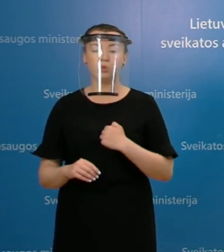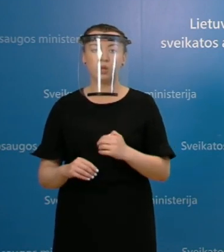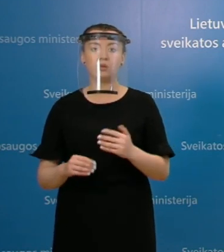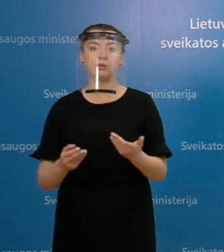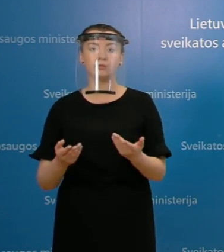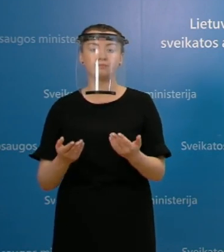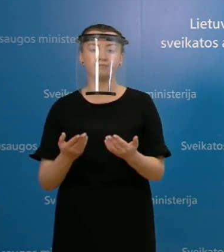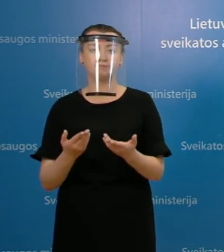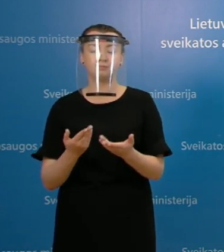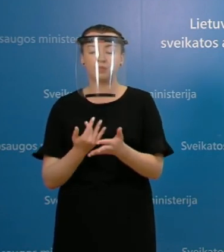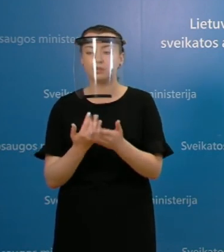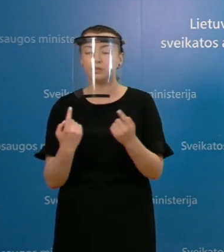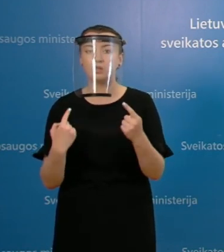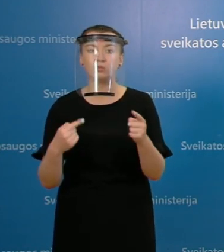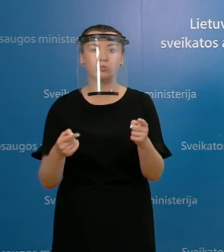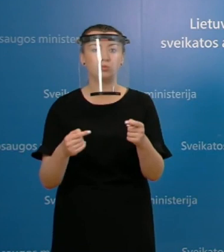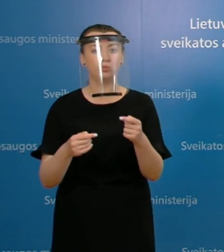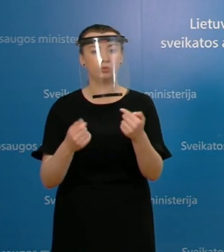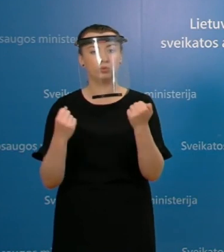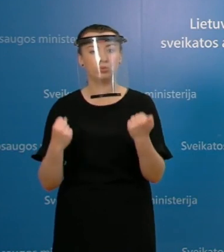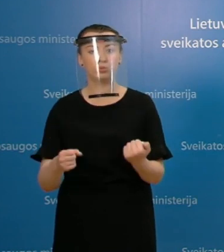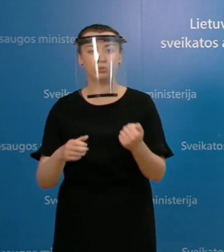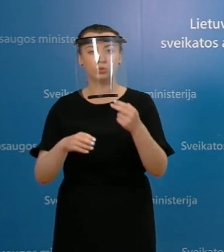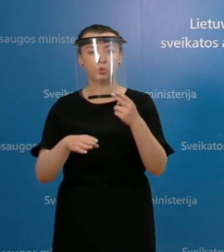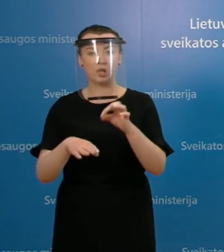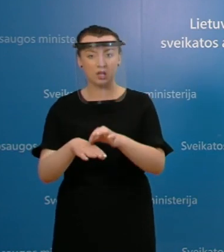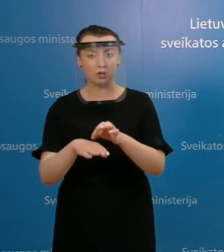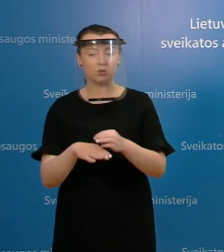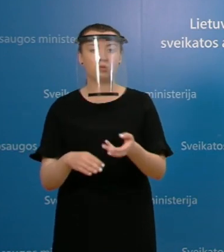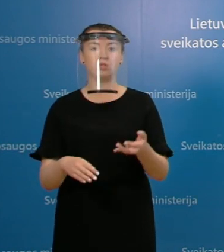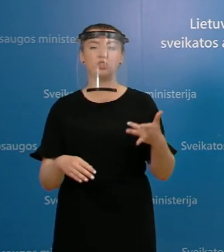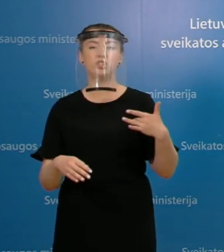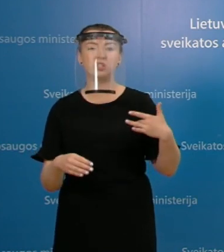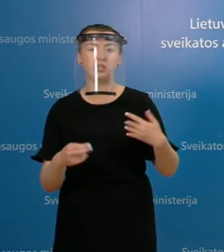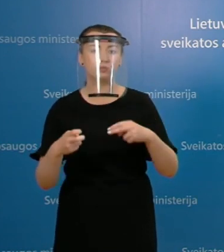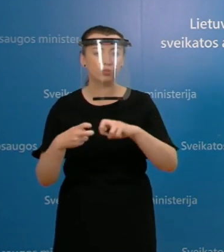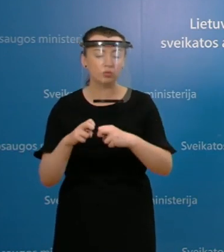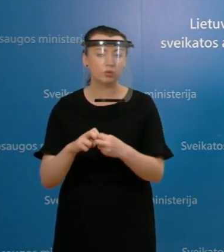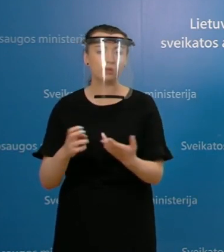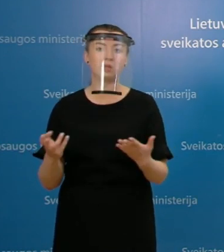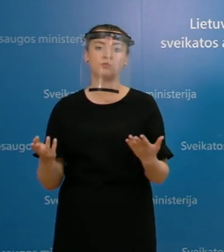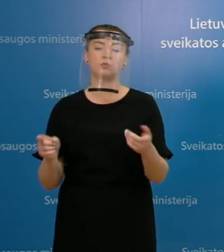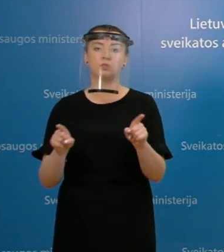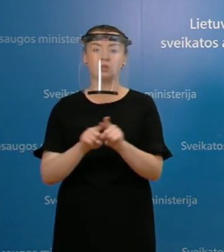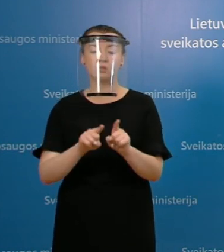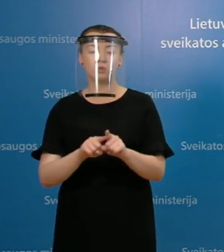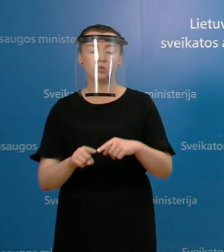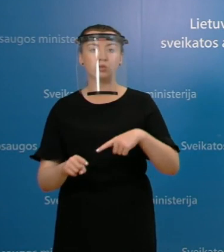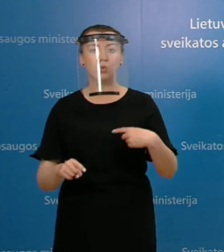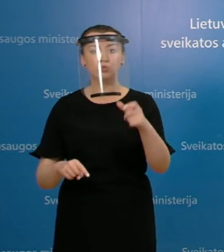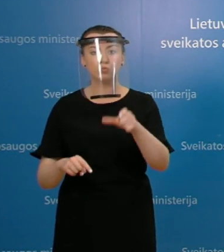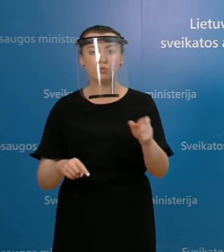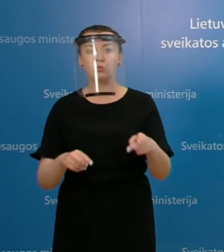abejo, būdami tokio amžiaus ir gretutinių ligų. Tai ir širdies kraujagiusių ligų, taip pat nemaža dalis irgo